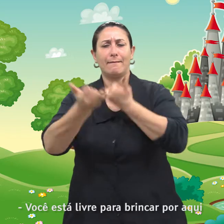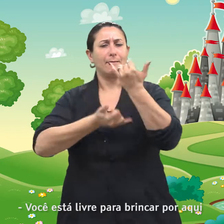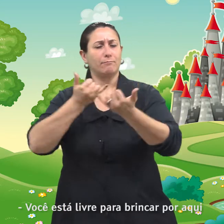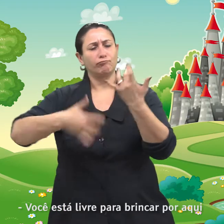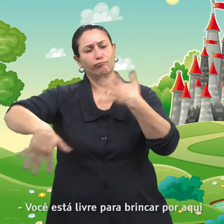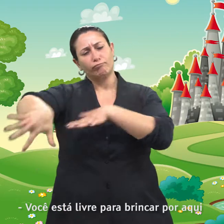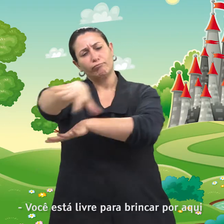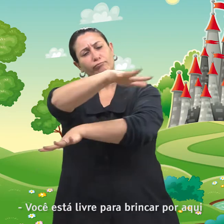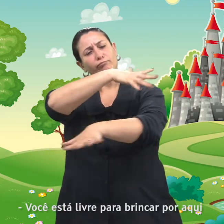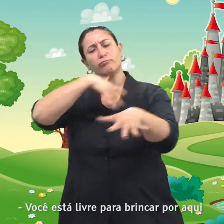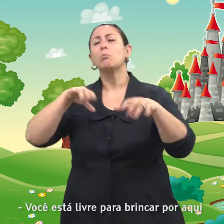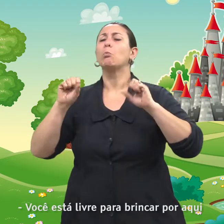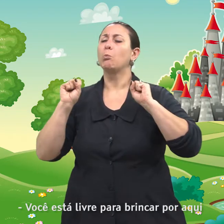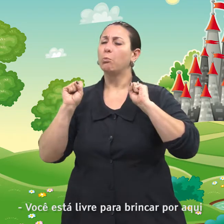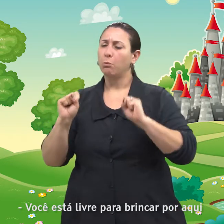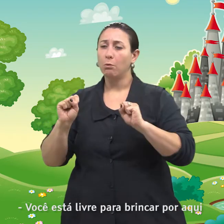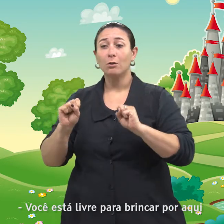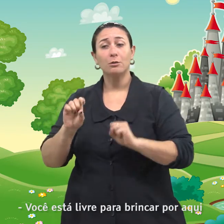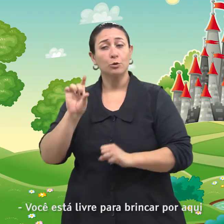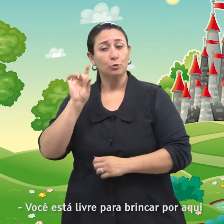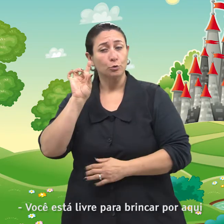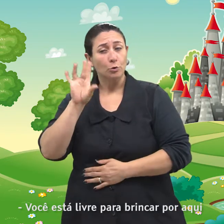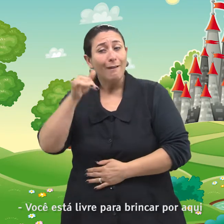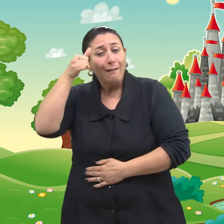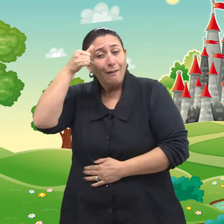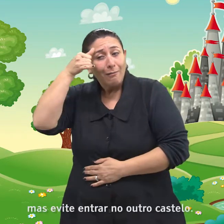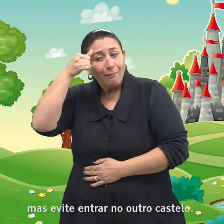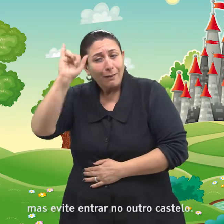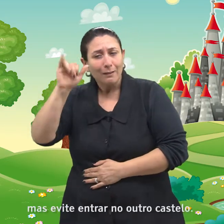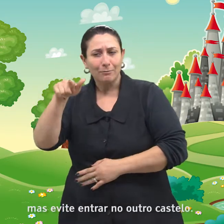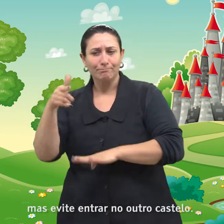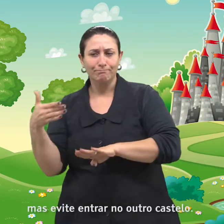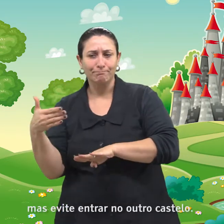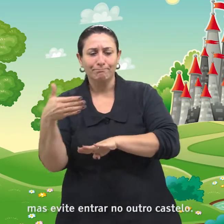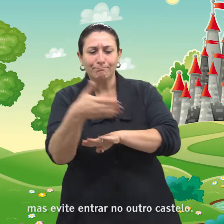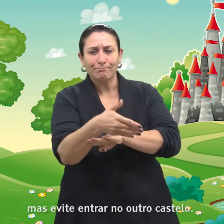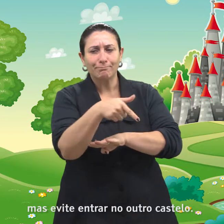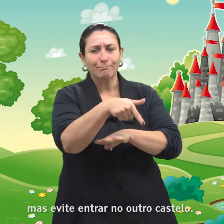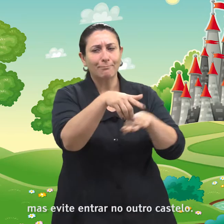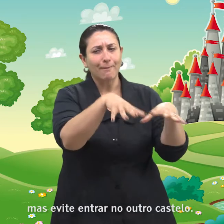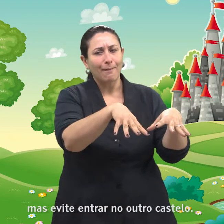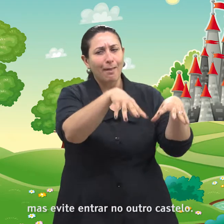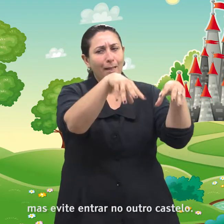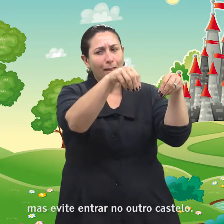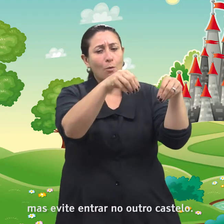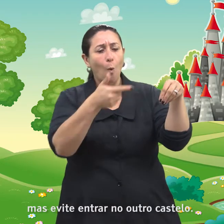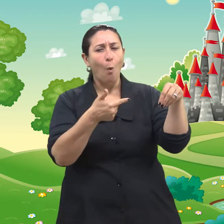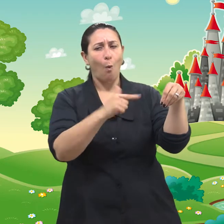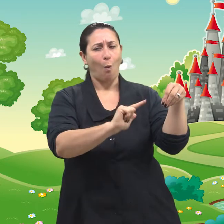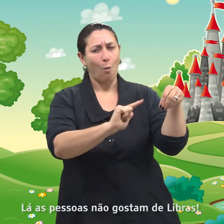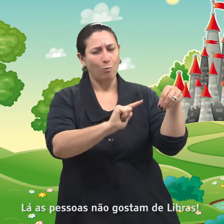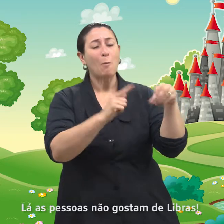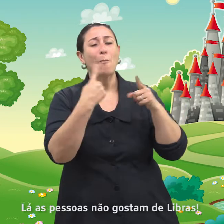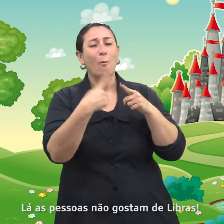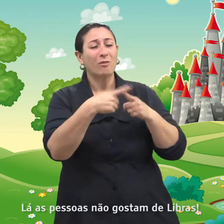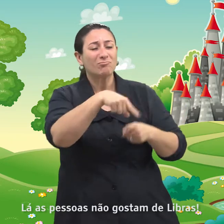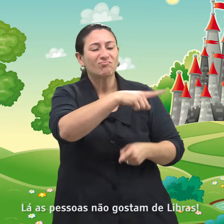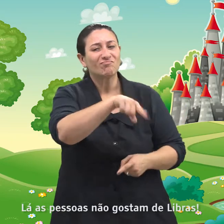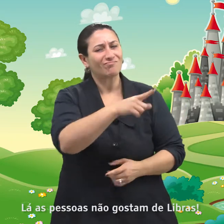livre para brincar por aqui, mas evite entrar no outro castelo. Lá as pessoas